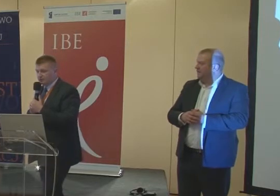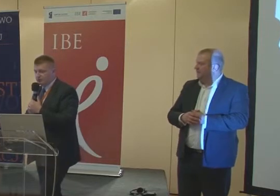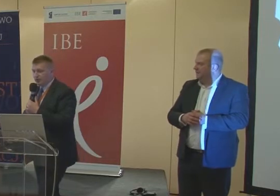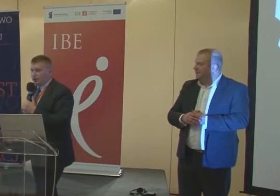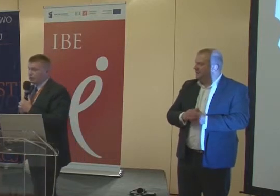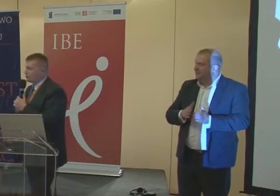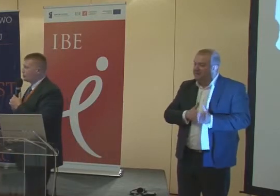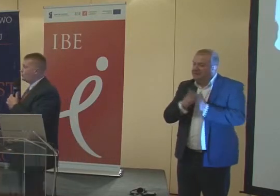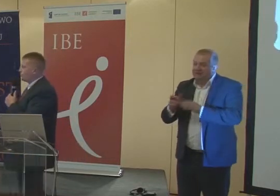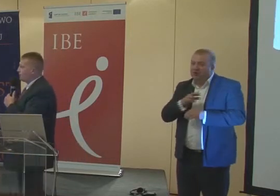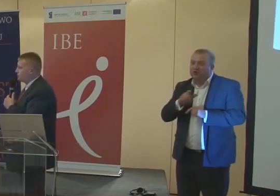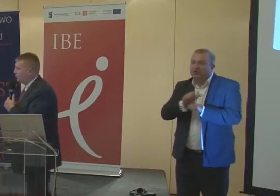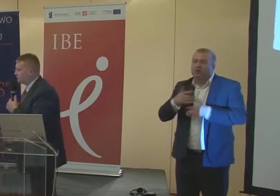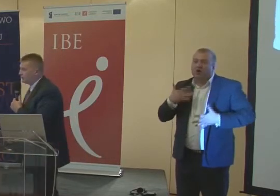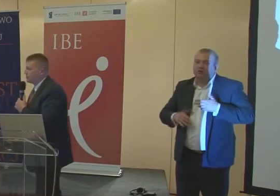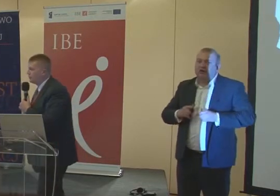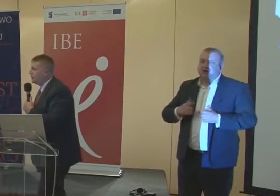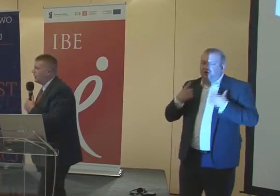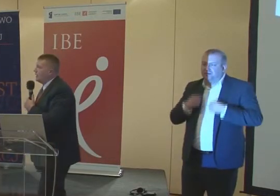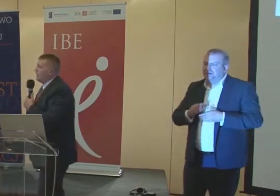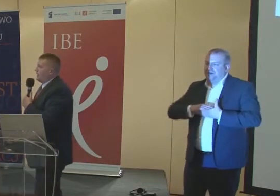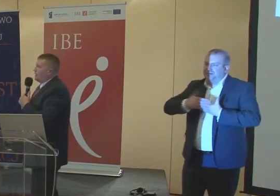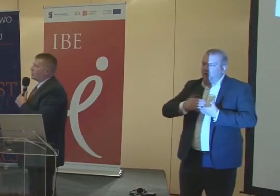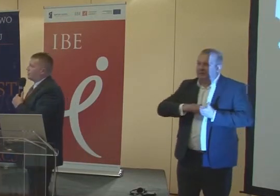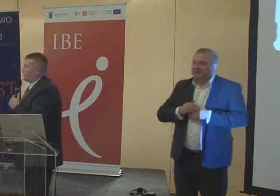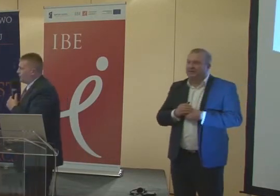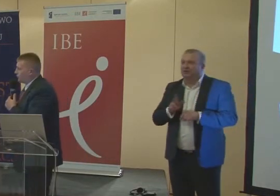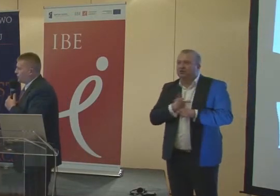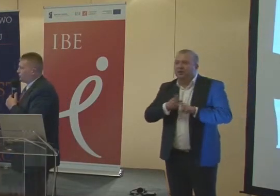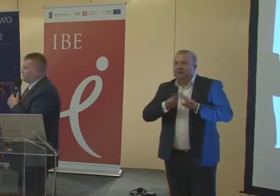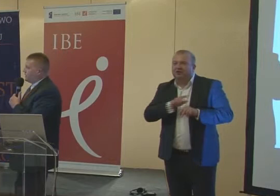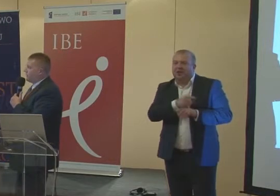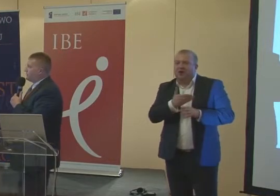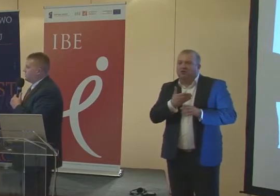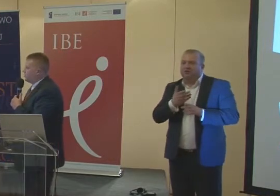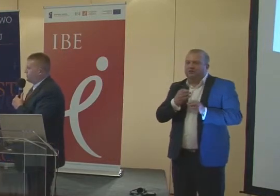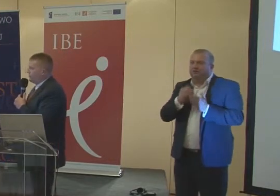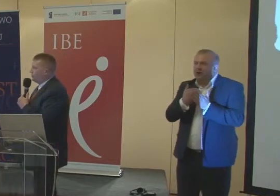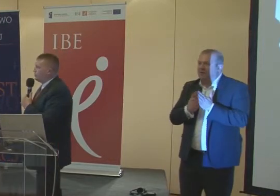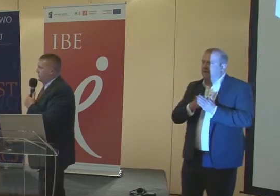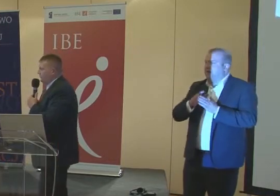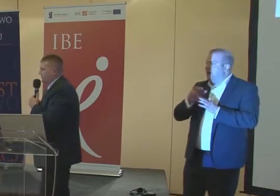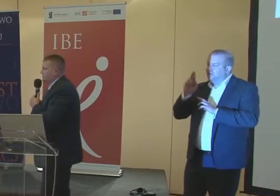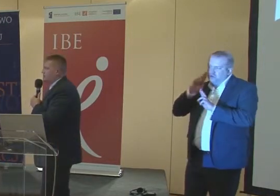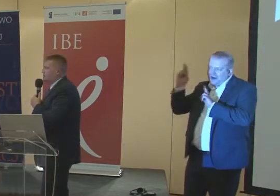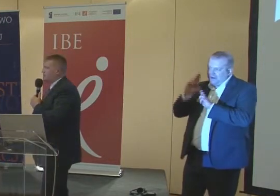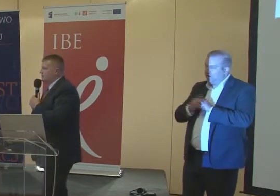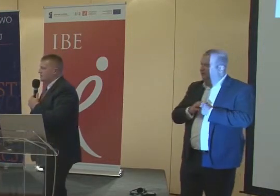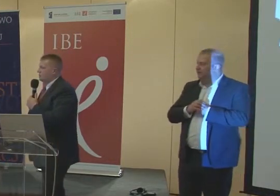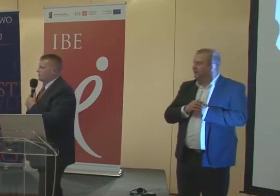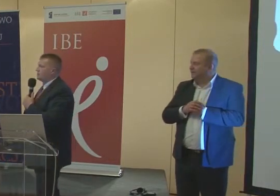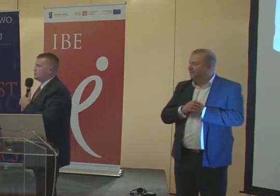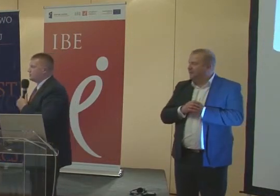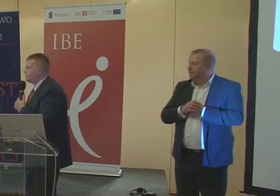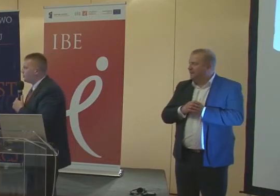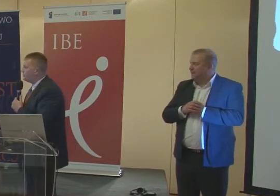następną rzeczą są to komputery osobiste, laptopy, które posiadają programy udźwiękawiające i ubraliwiające system